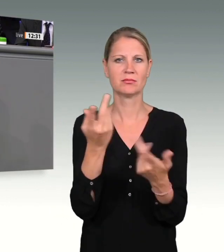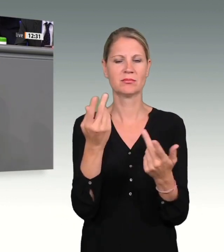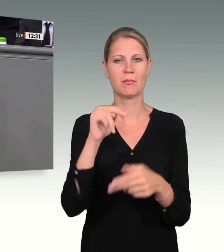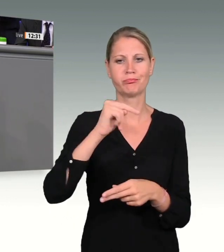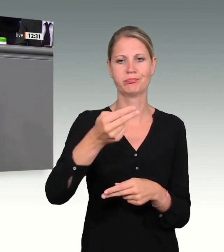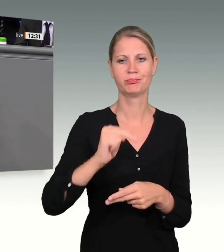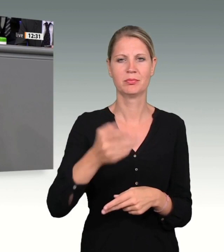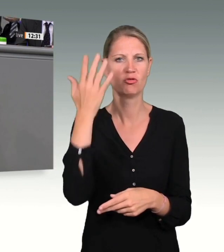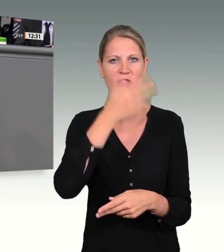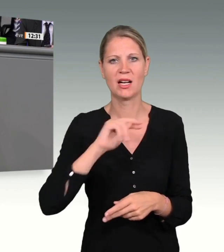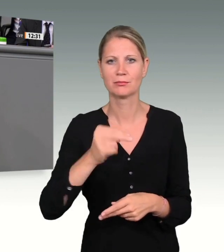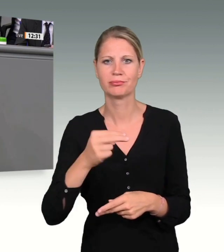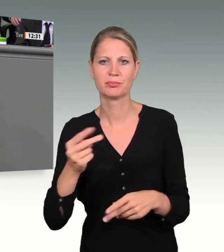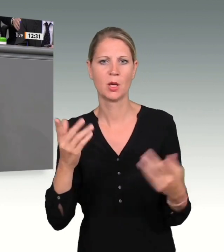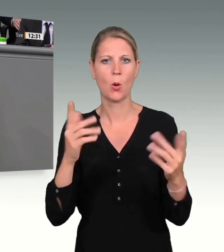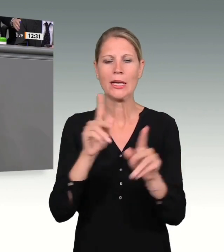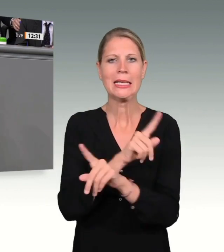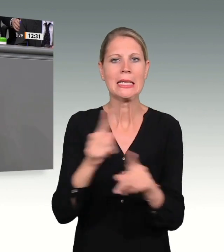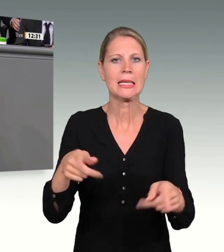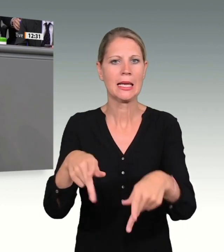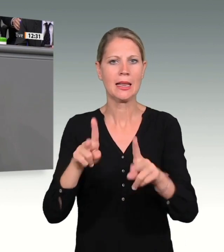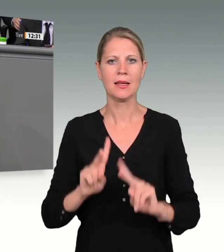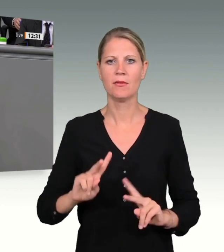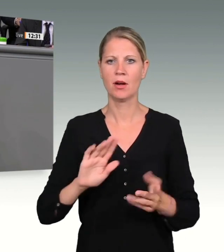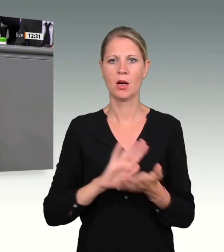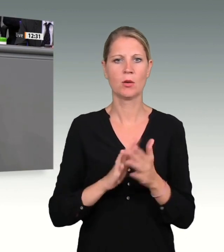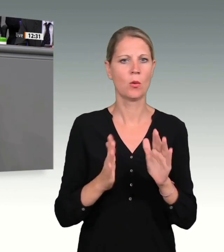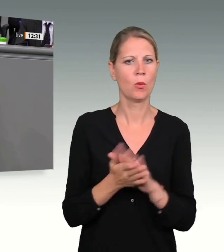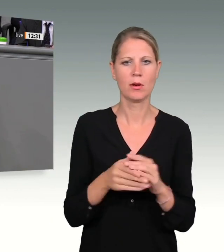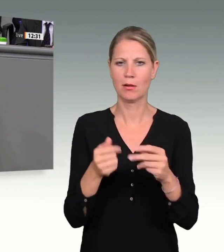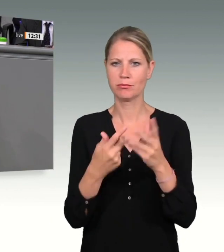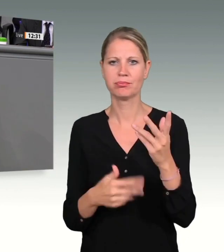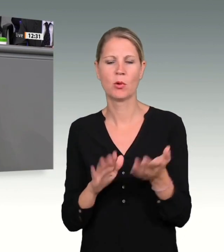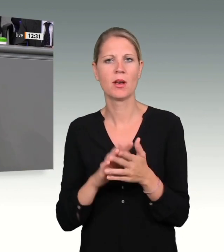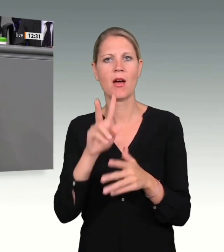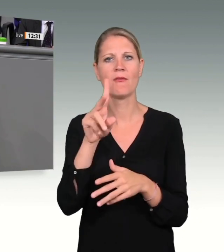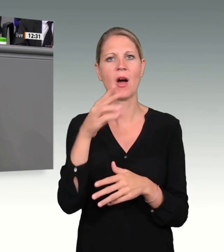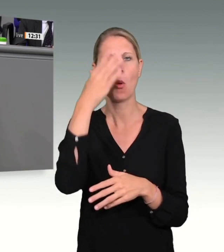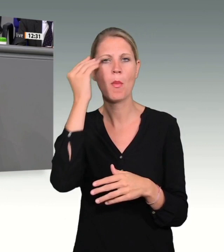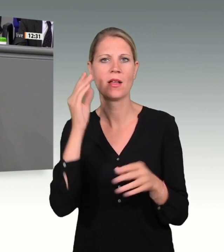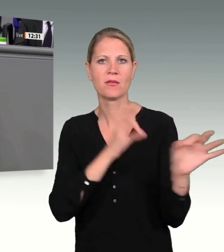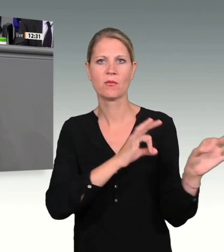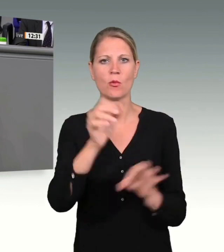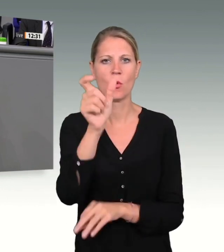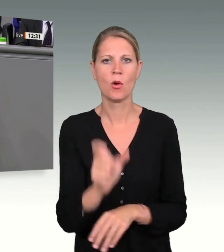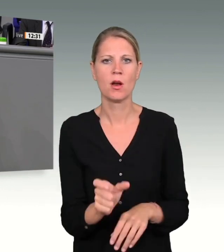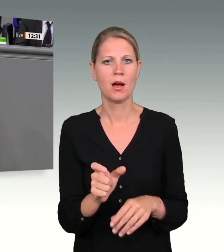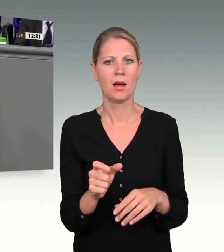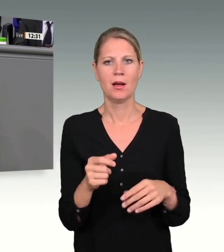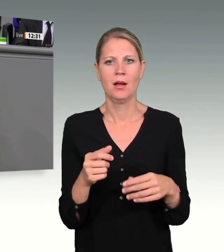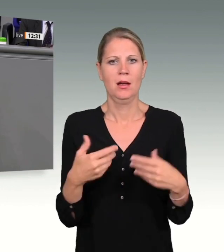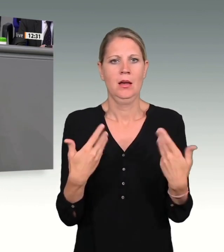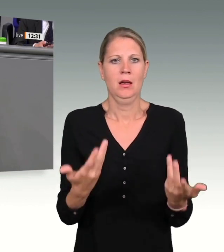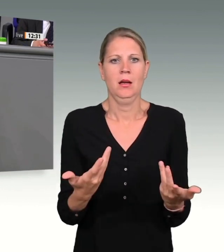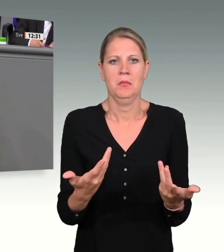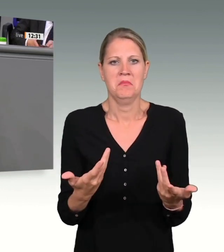Zeugen wie den Vormannführer der Benino-Fusilett-Moschee, der uns bis heute vorenthalten worden ist. Diese Verweigerungshaltung der